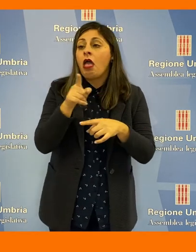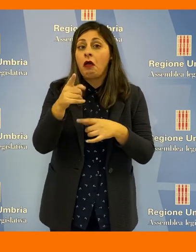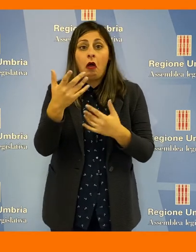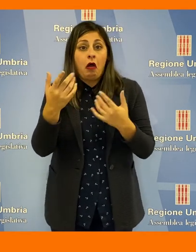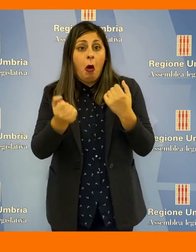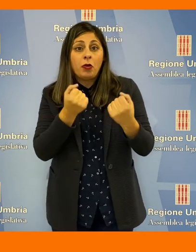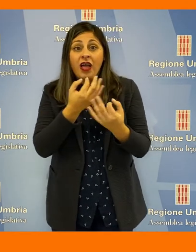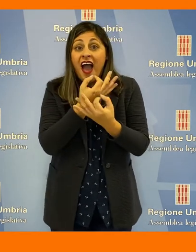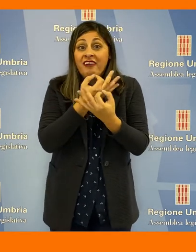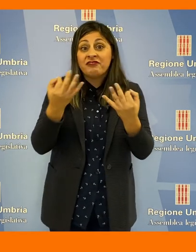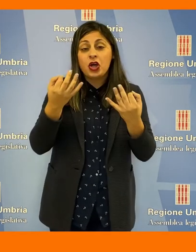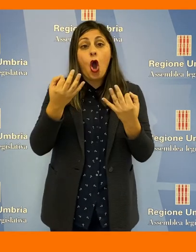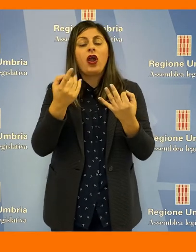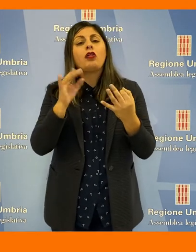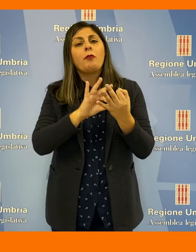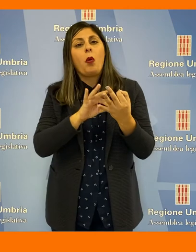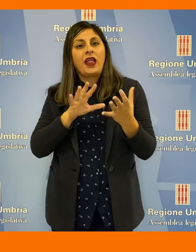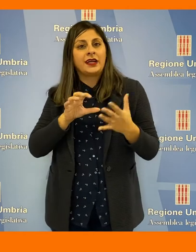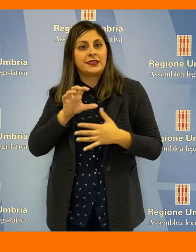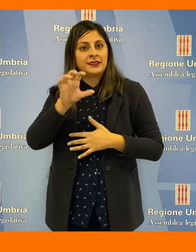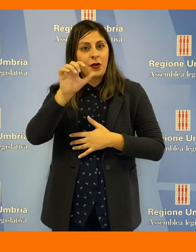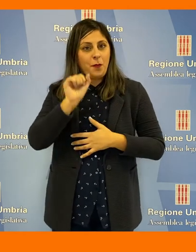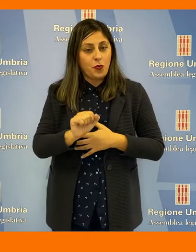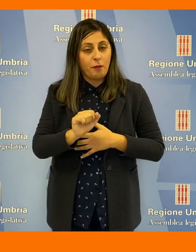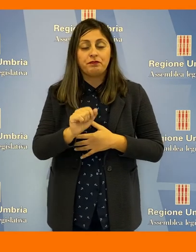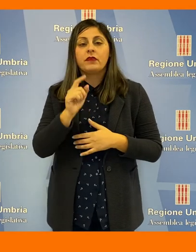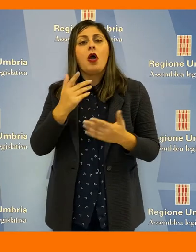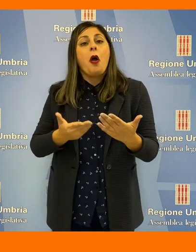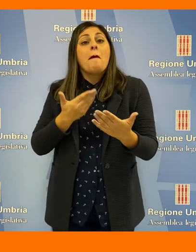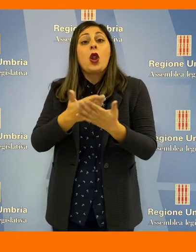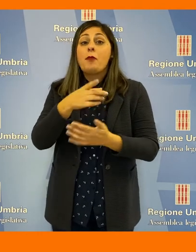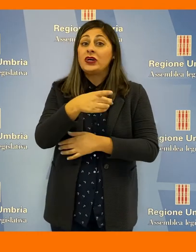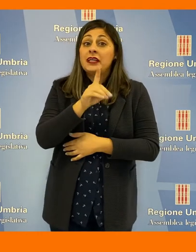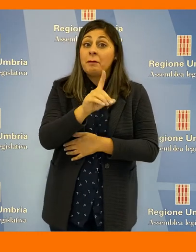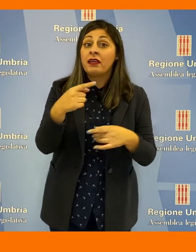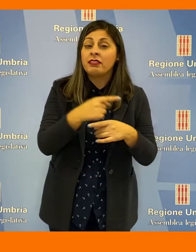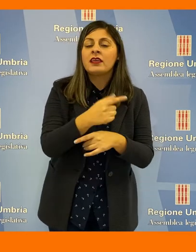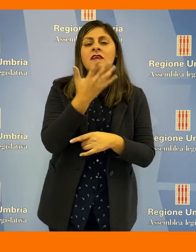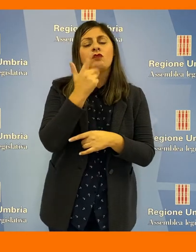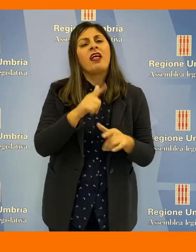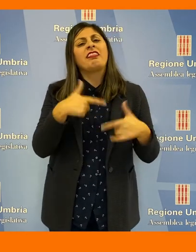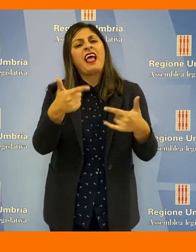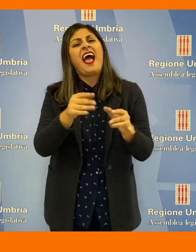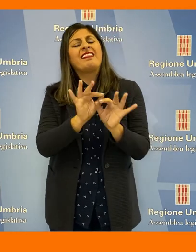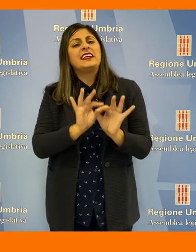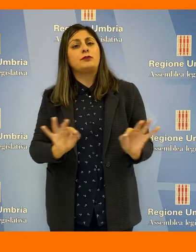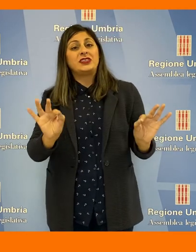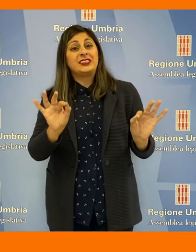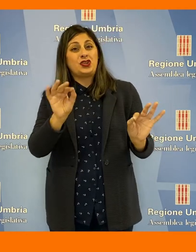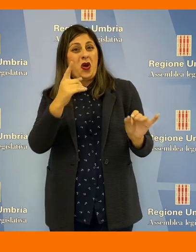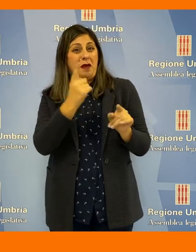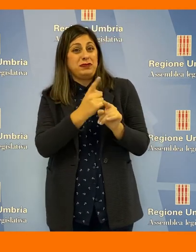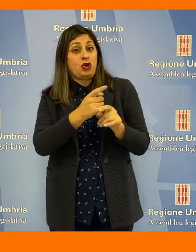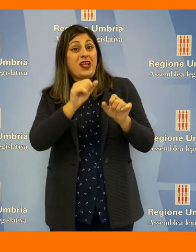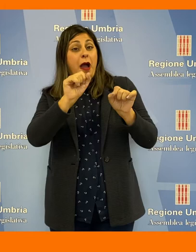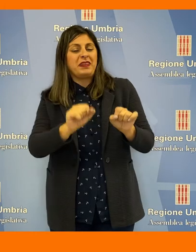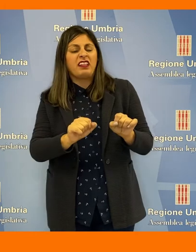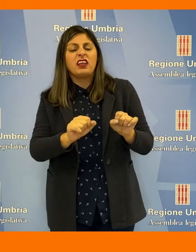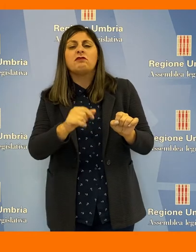si perderanno dei punti. Al contrario se ne guadagneranno grazie a un comportamento corretto. Nella proposta del PD si vuole